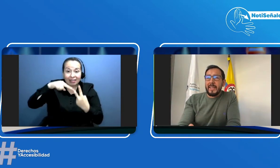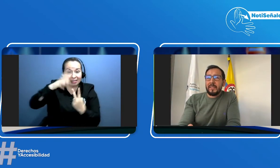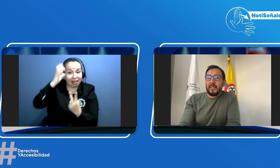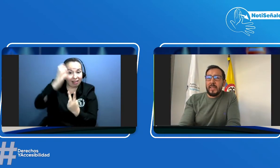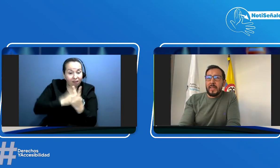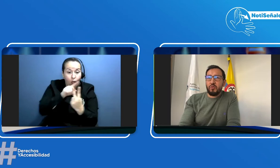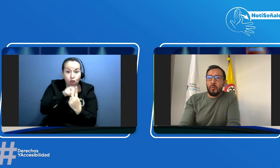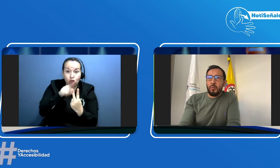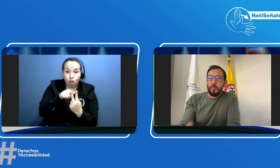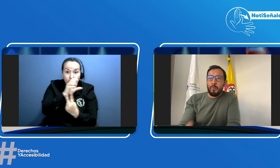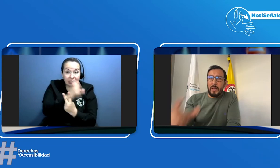su plan